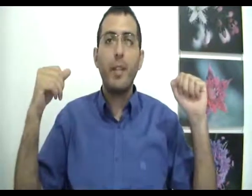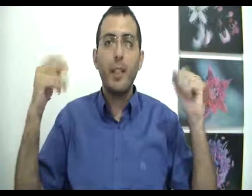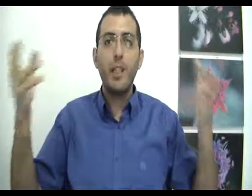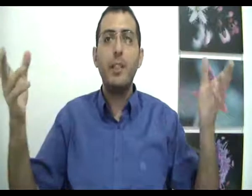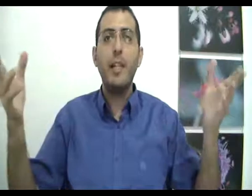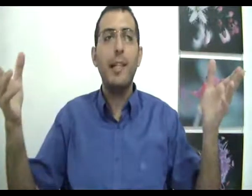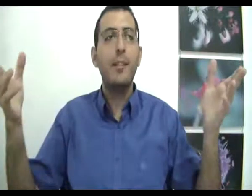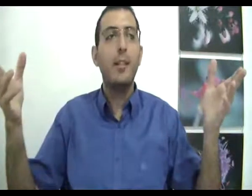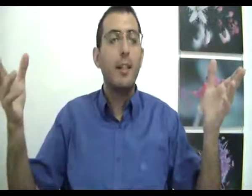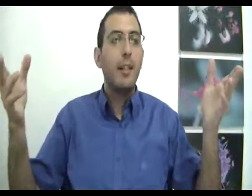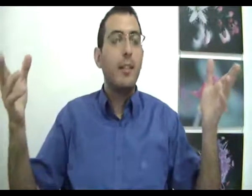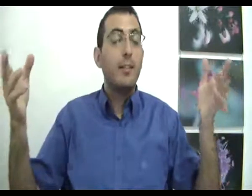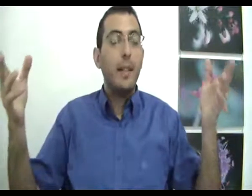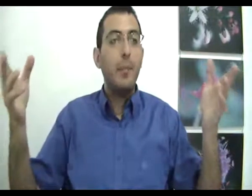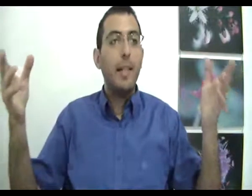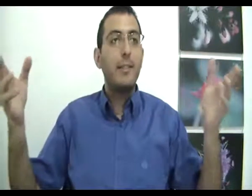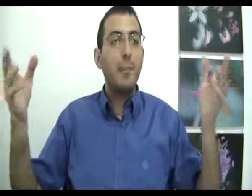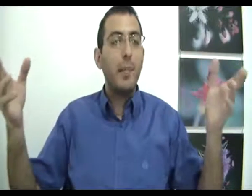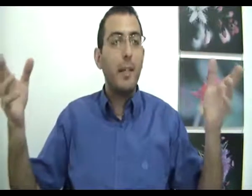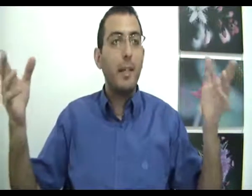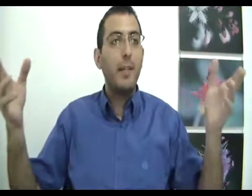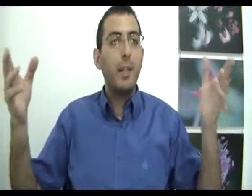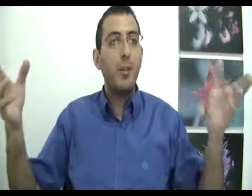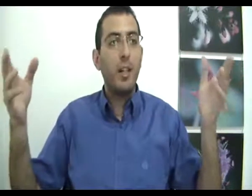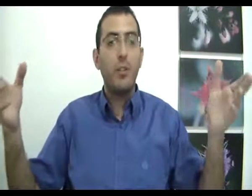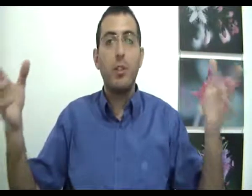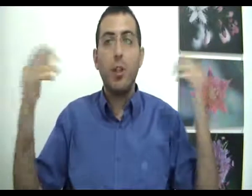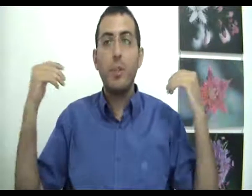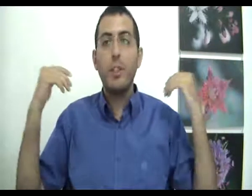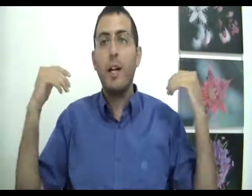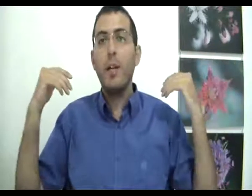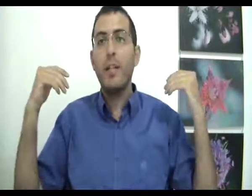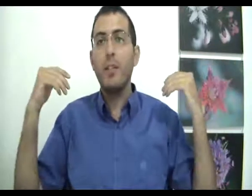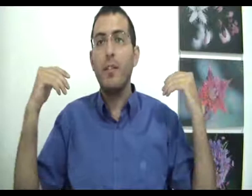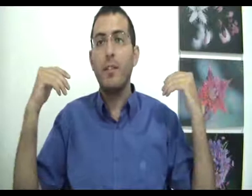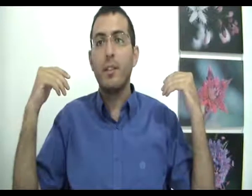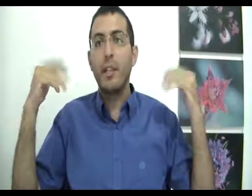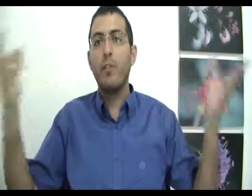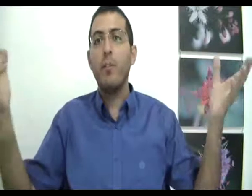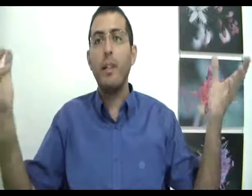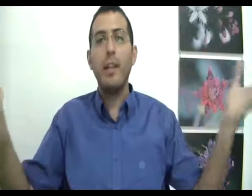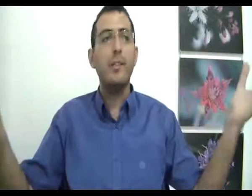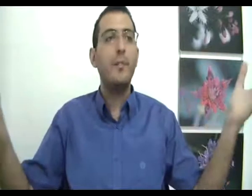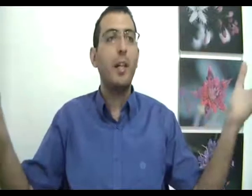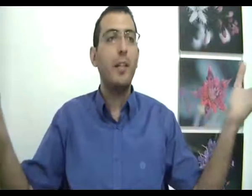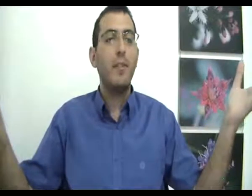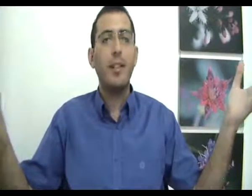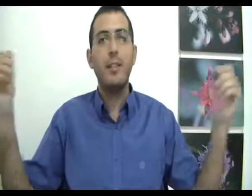השאלה נשאלת זה איך בעצם באמת בן אדמי יכול לחוות את כל מה שקרה לו עד עכשיו כטוב אמיתי? איך זה אפשרי דבר כזה?